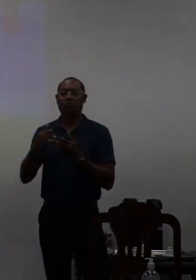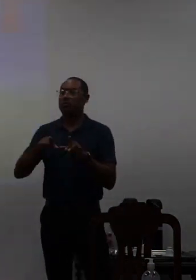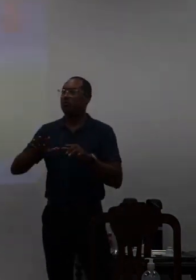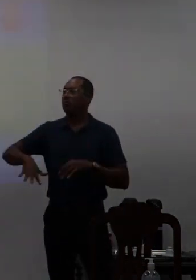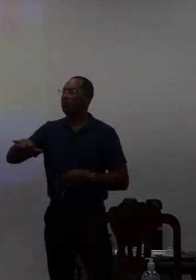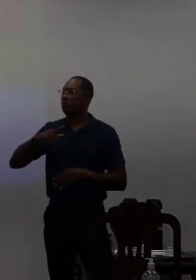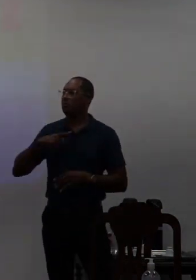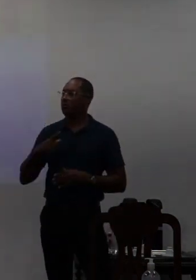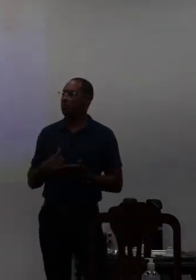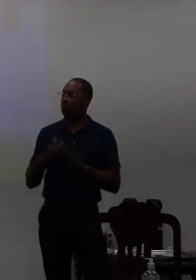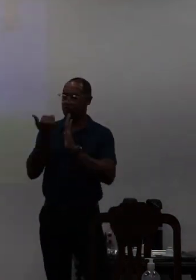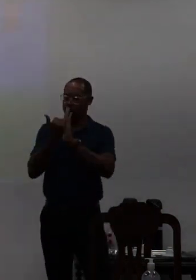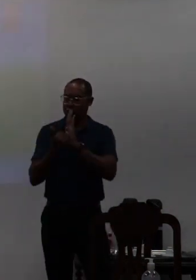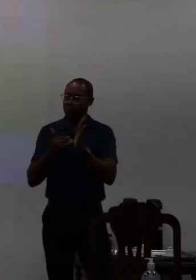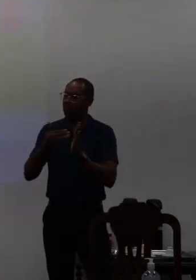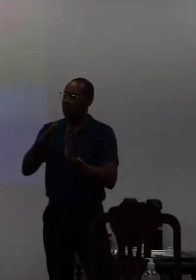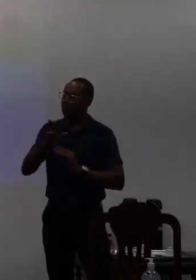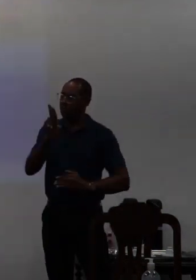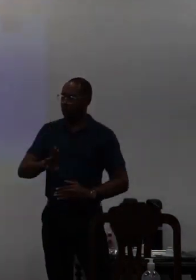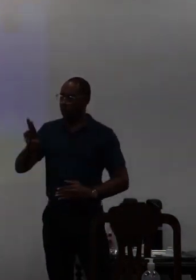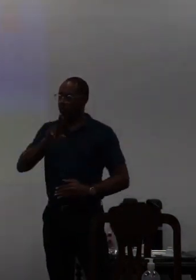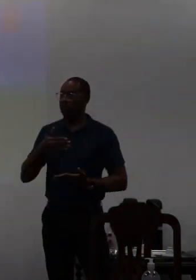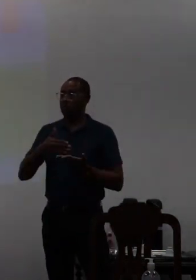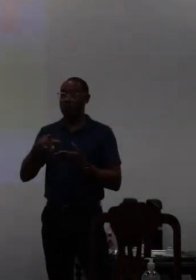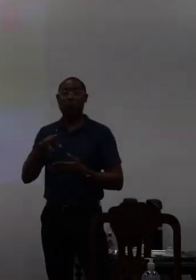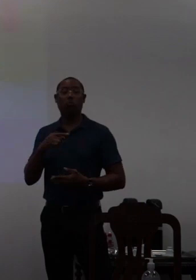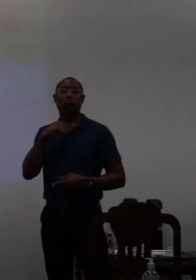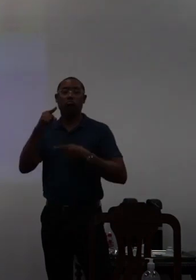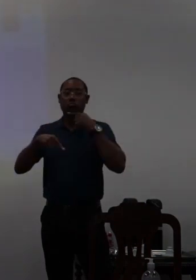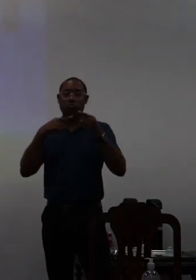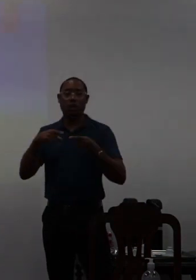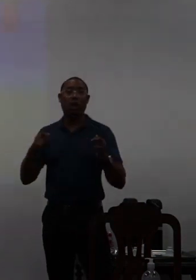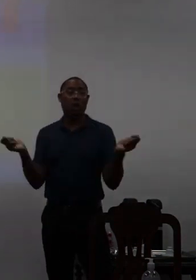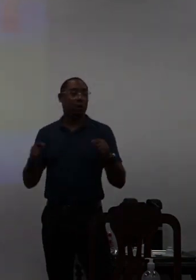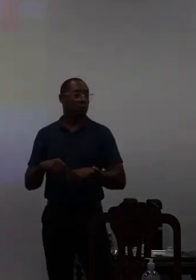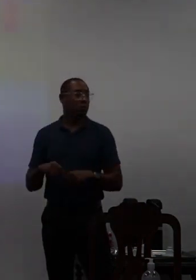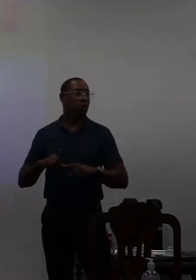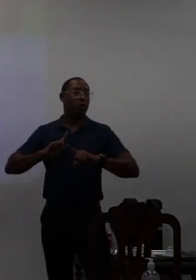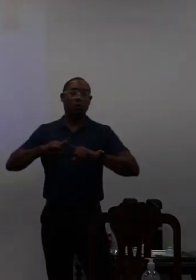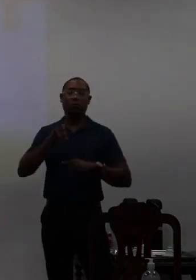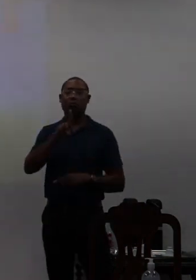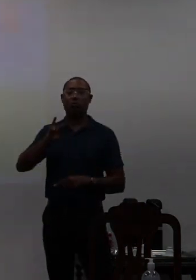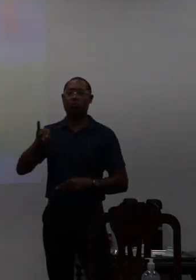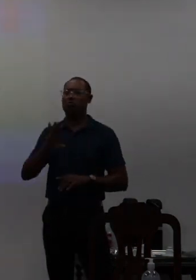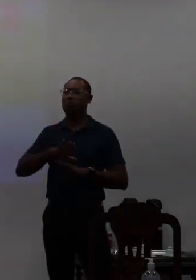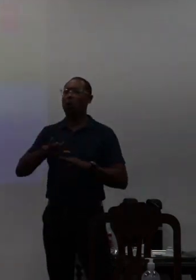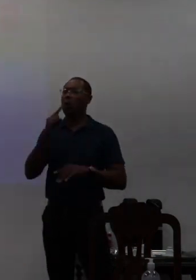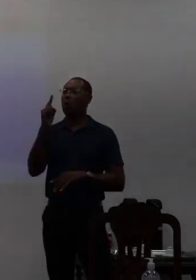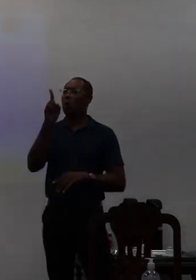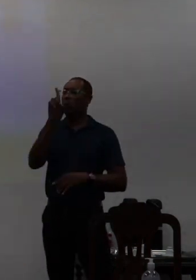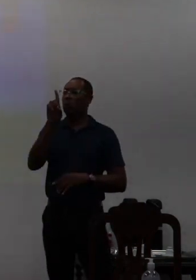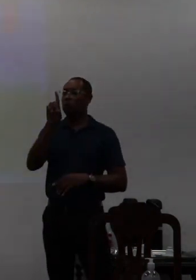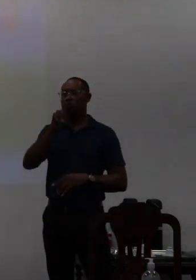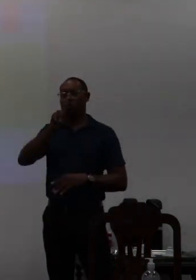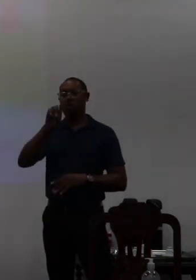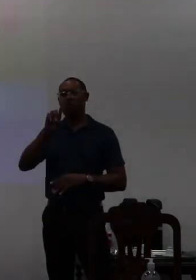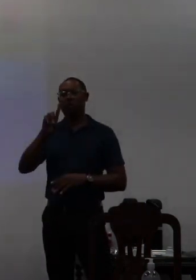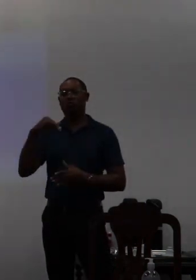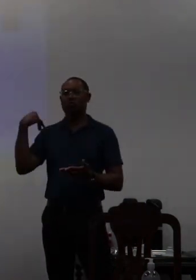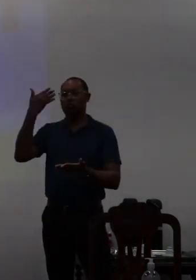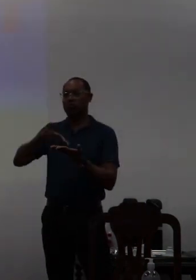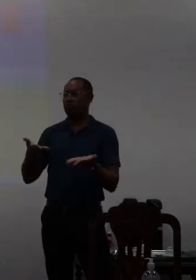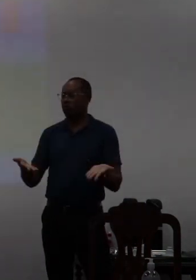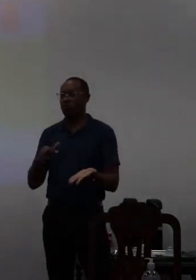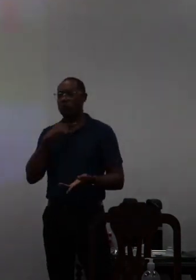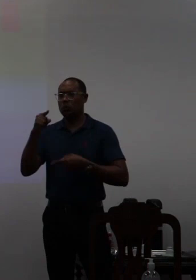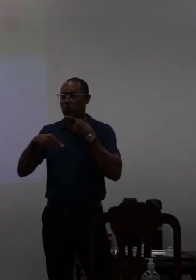o planejamento da universidade não é possível fazer em um dia só então por opção nossa nós